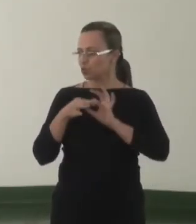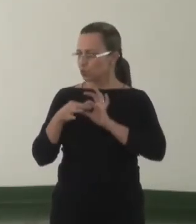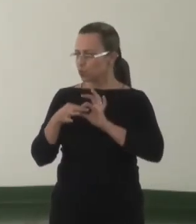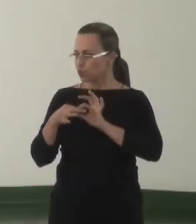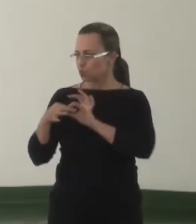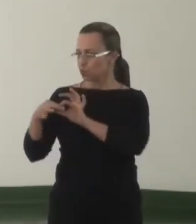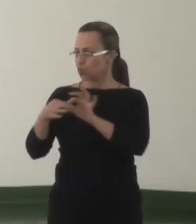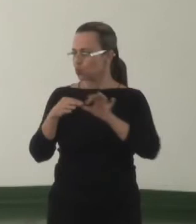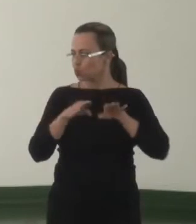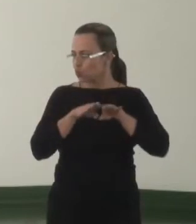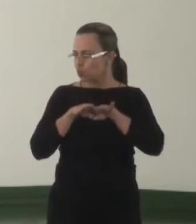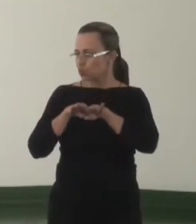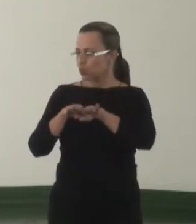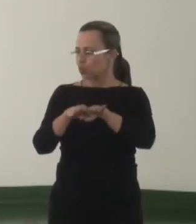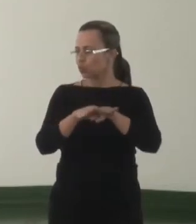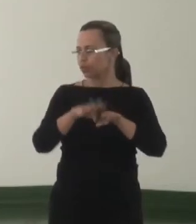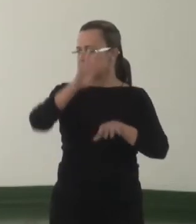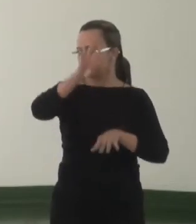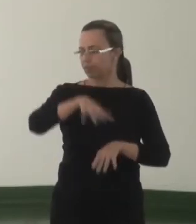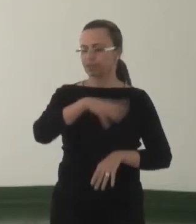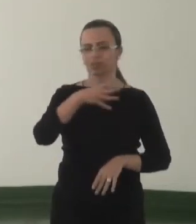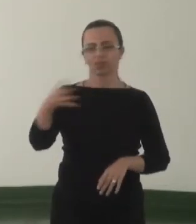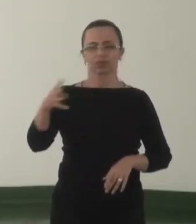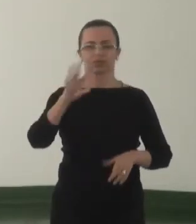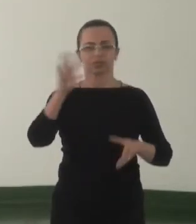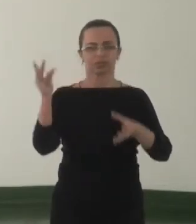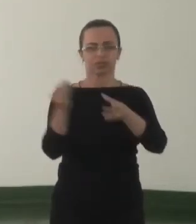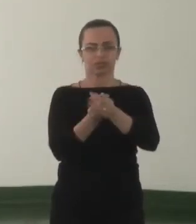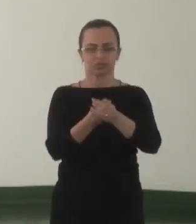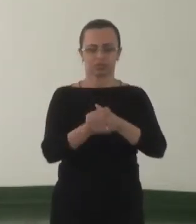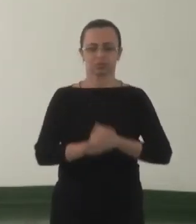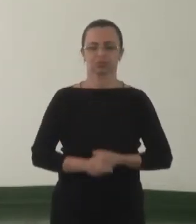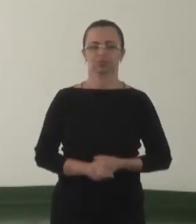tabelas de inserção.